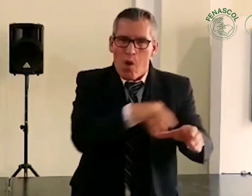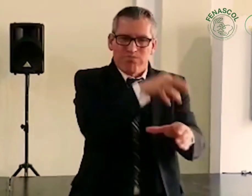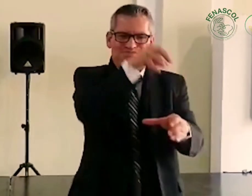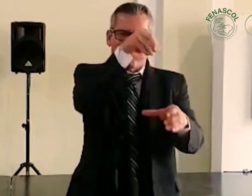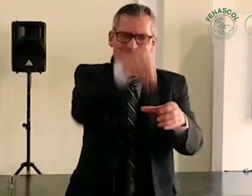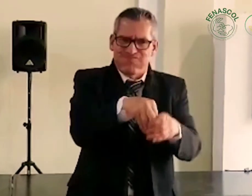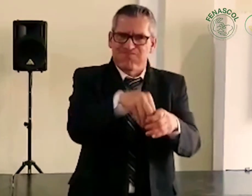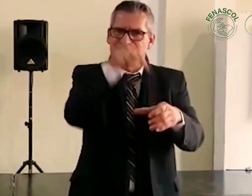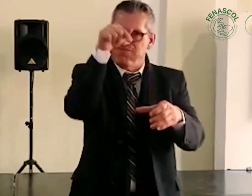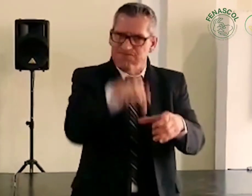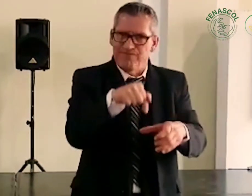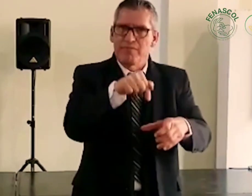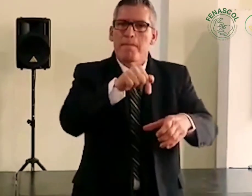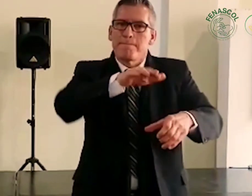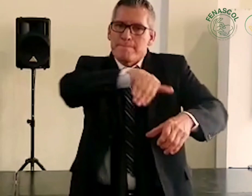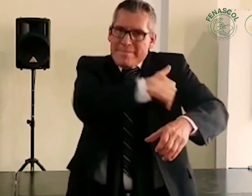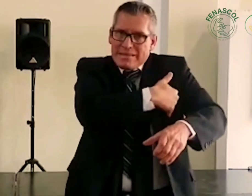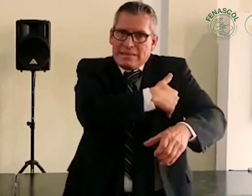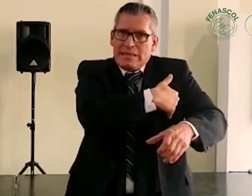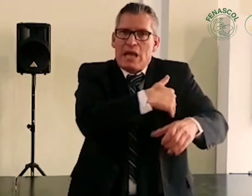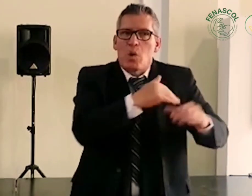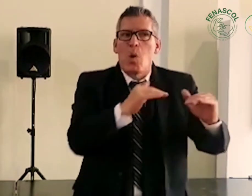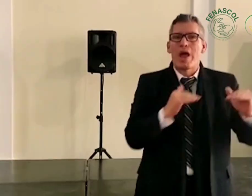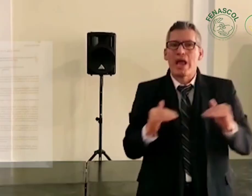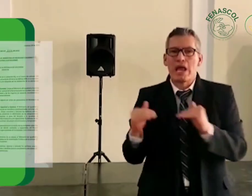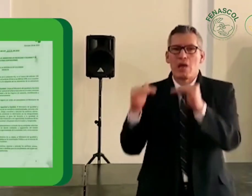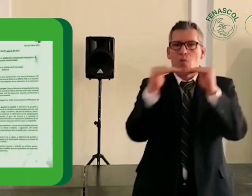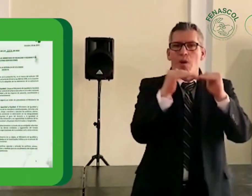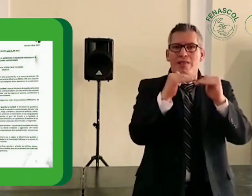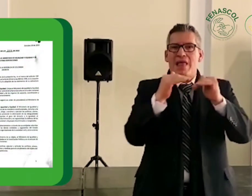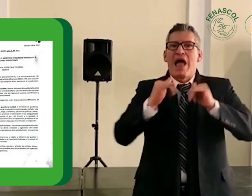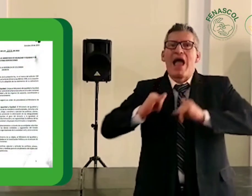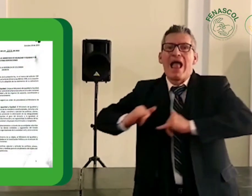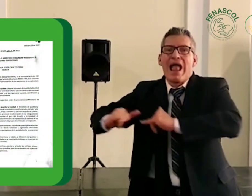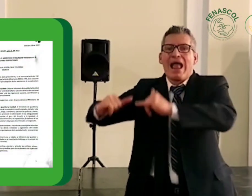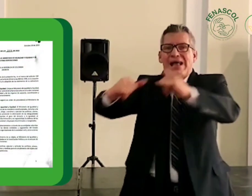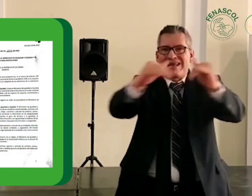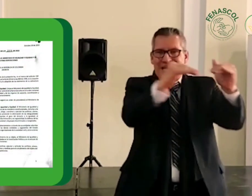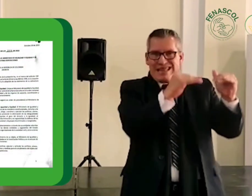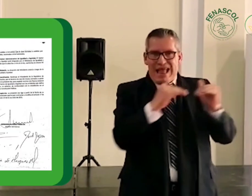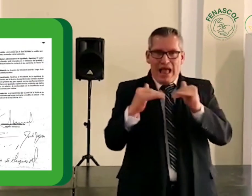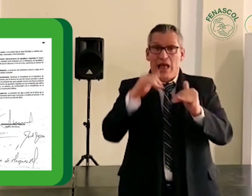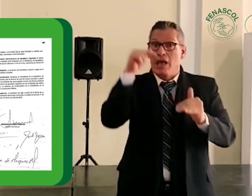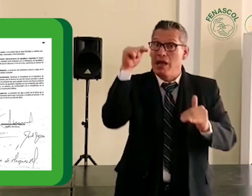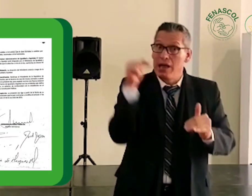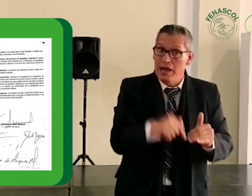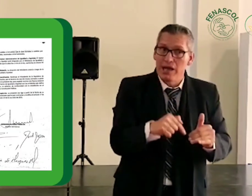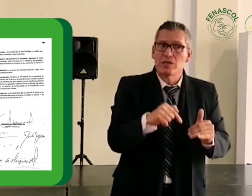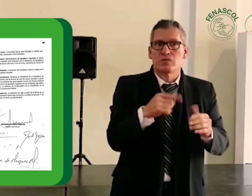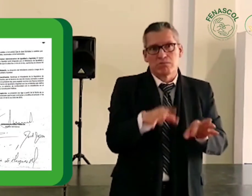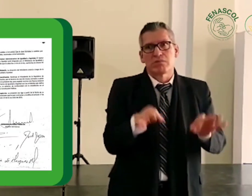población LGTBIQ+, hagan parte del Ministerio de la Igualdad y la Equidad. Es fundamental